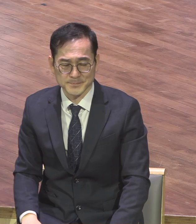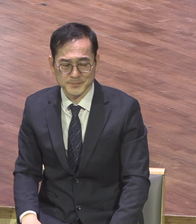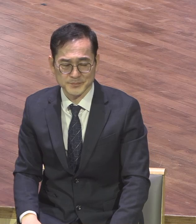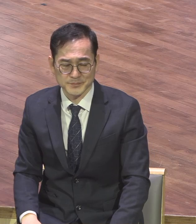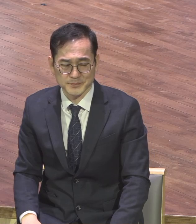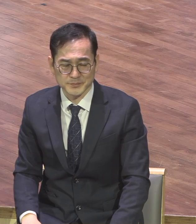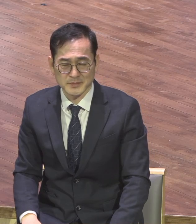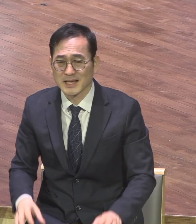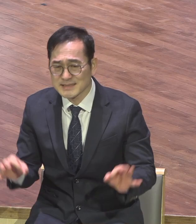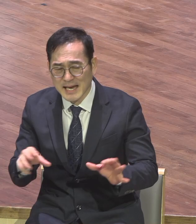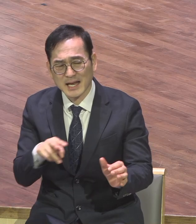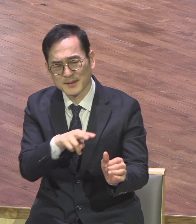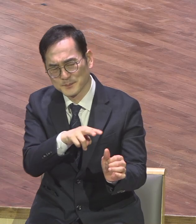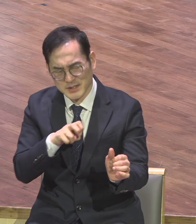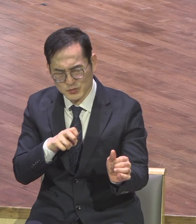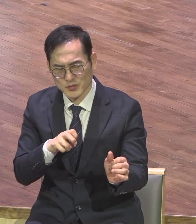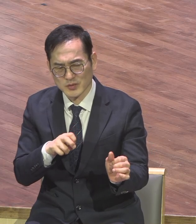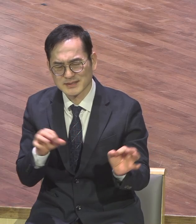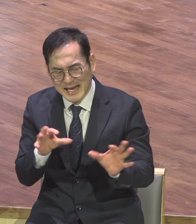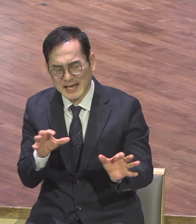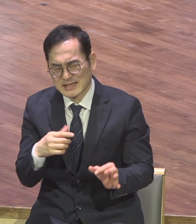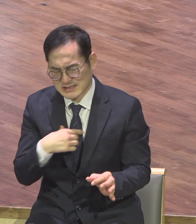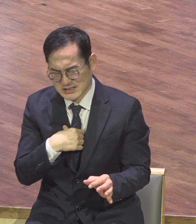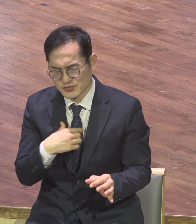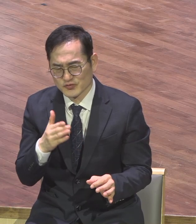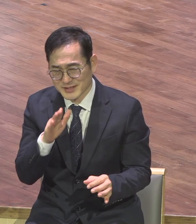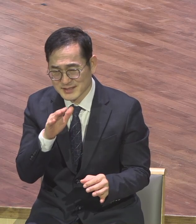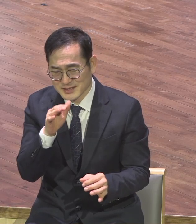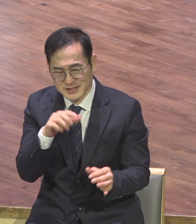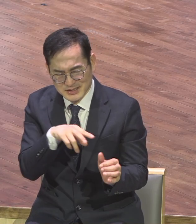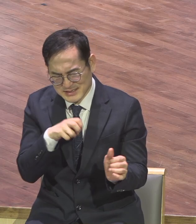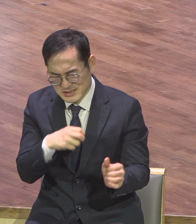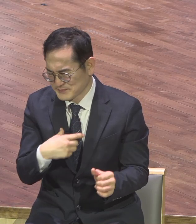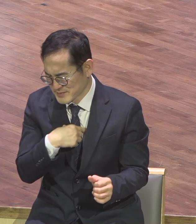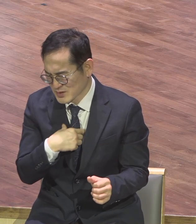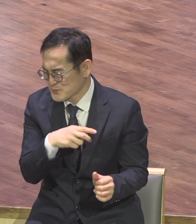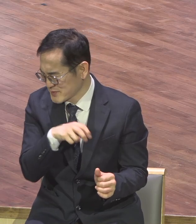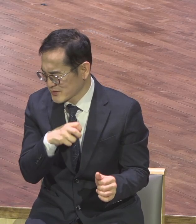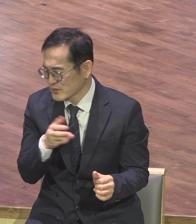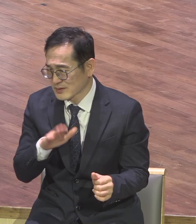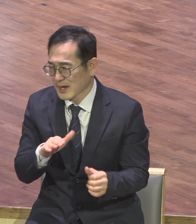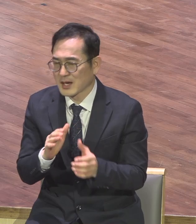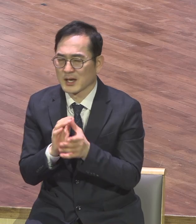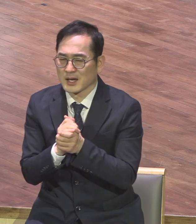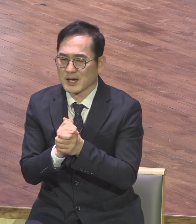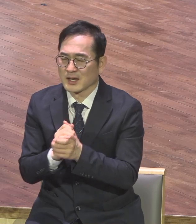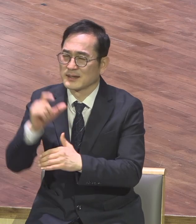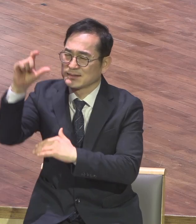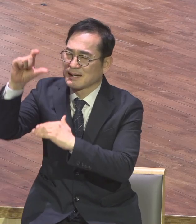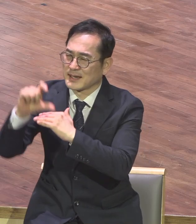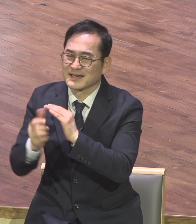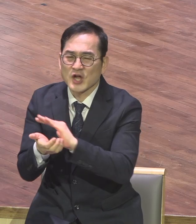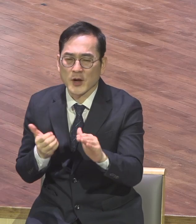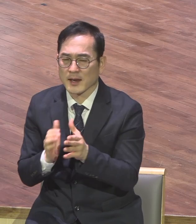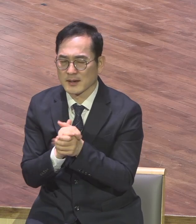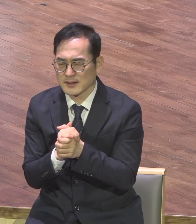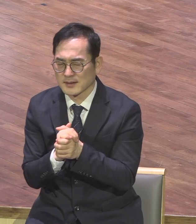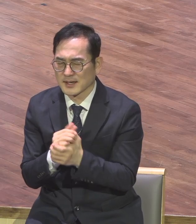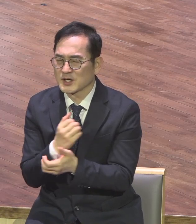미워할 수는 있어요 그럼 그날 밤에 24시간 지나기 전에 해가 지기 전에 그랬잖아요 그 사람 용서하라 그랬잖아요